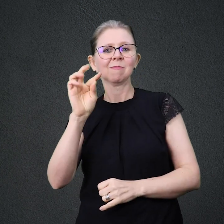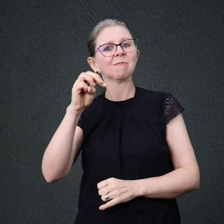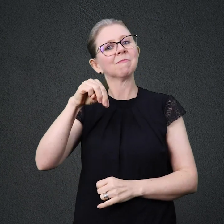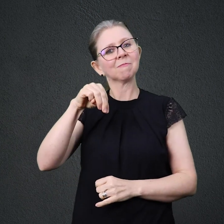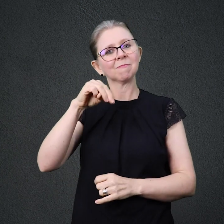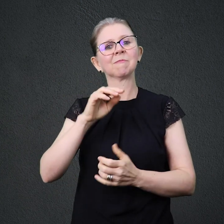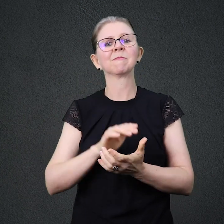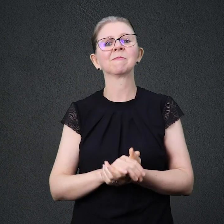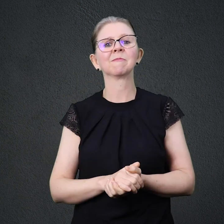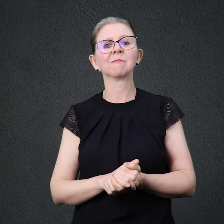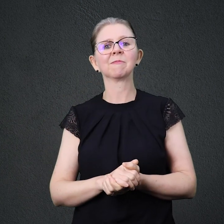.org.br